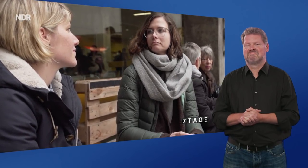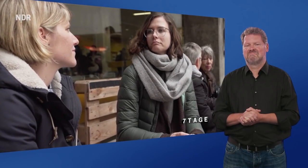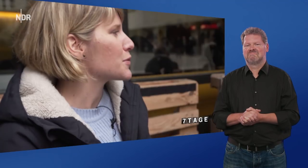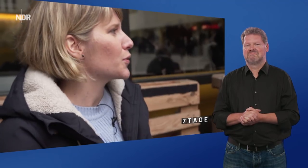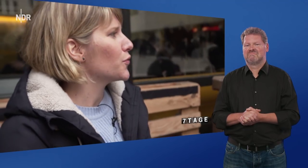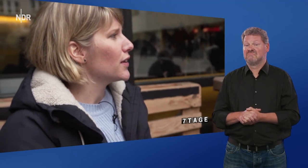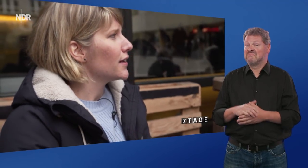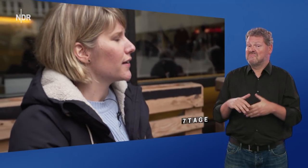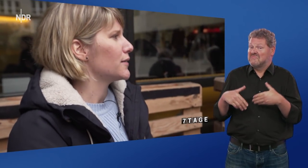Gab's irgendwie...